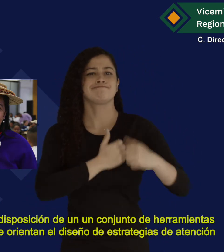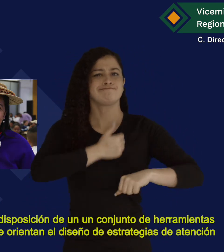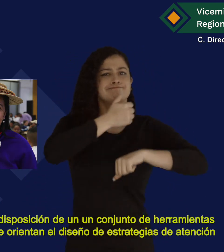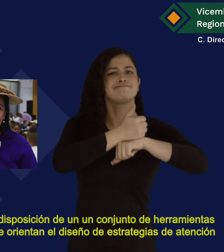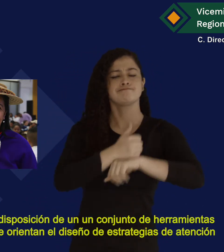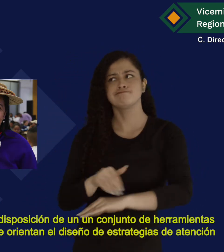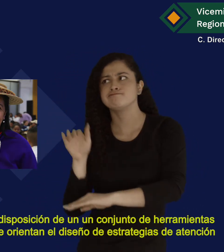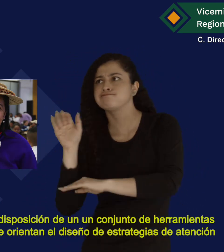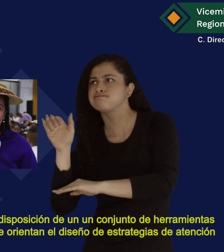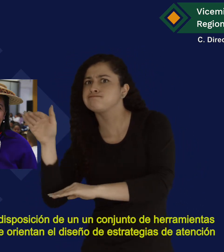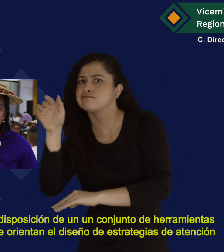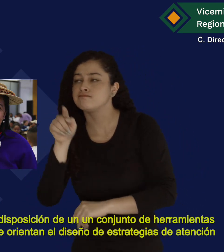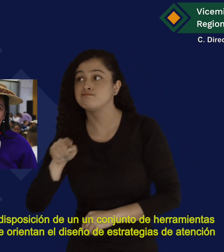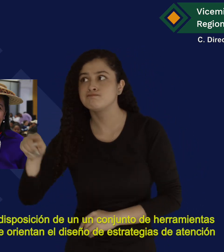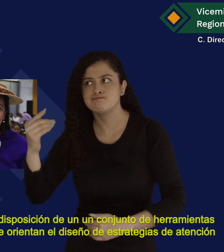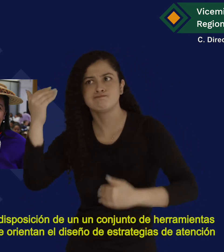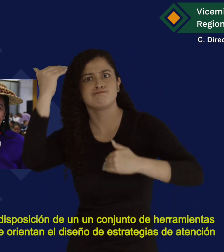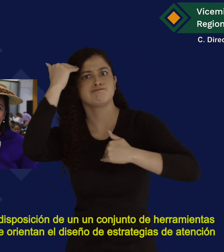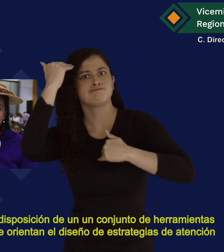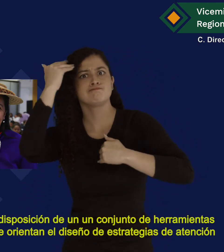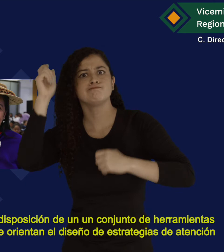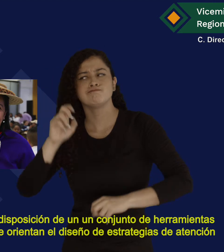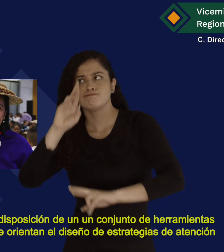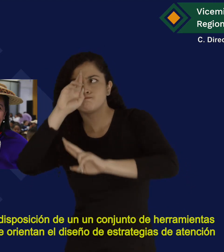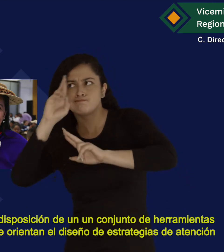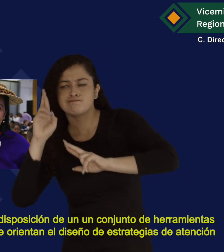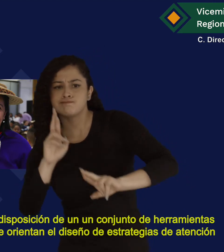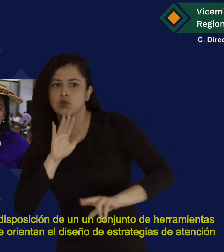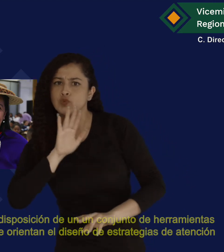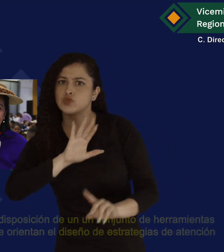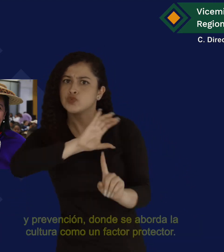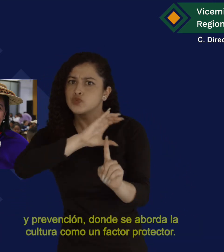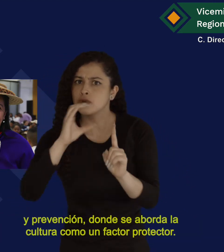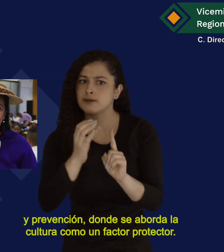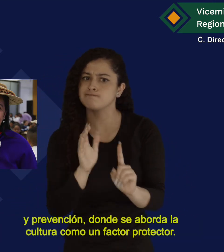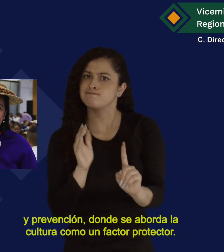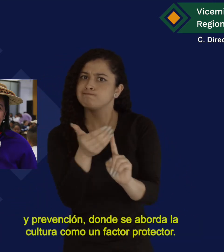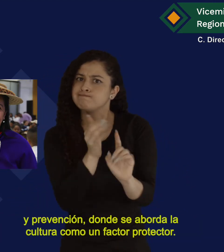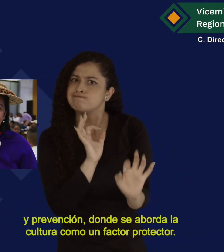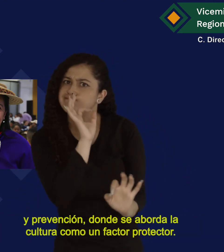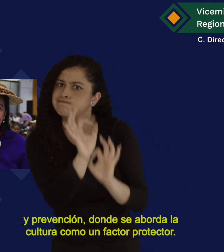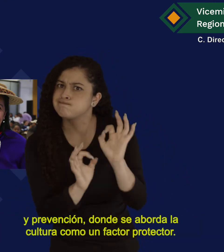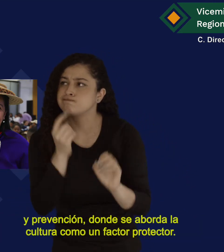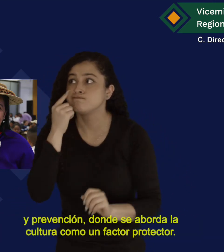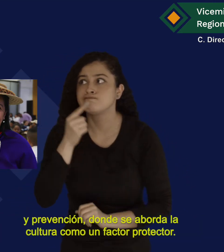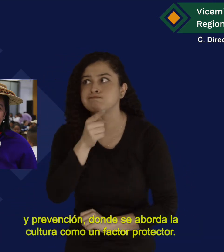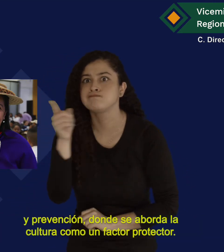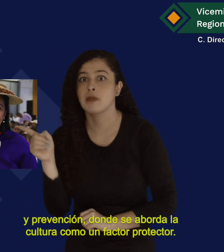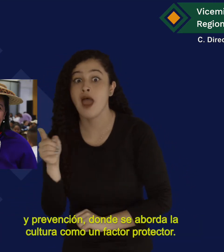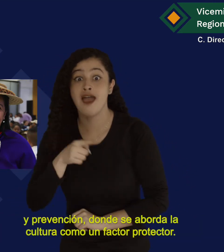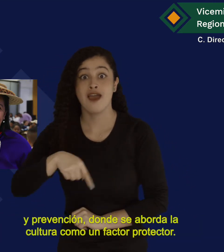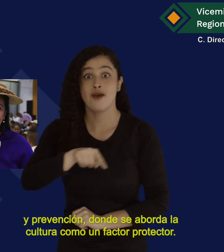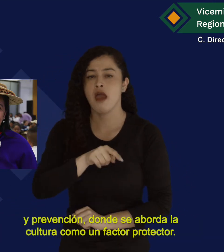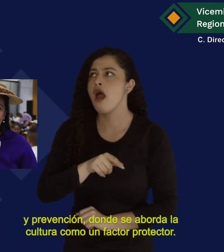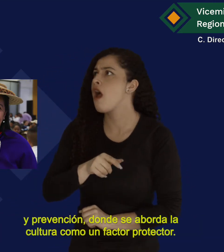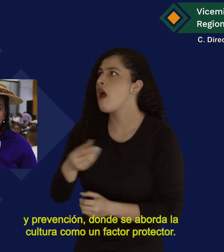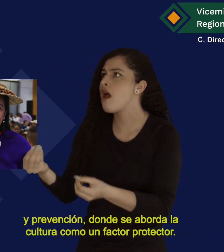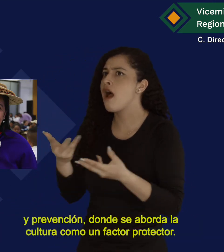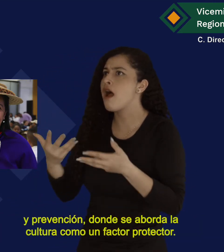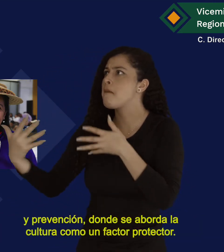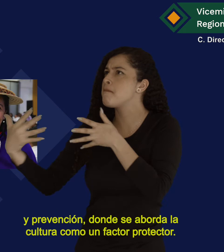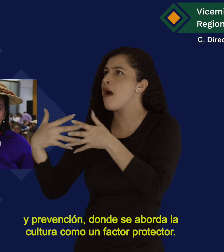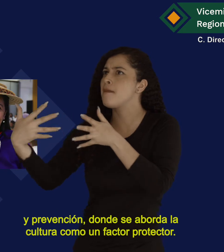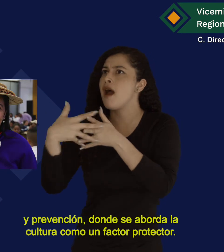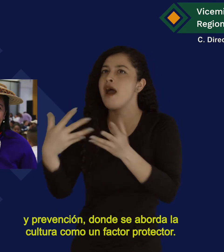herramientas que orientan el diseño de estrategias de atención y prevención Donde se aborda la